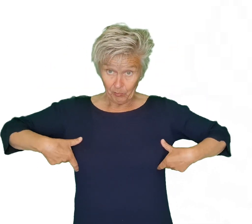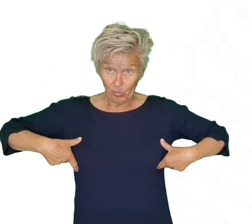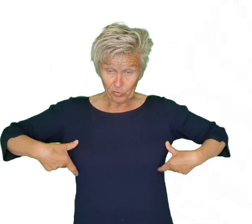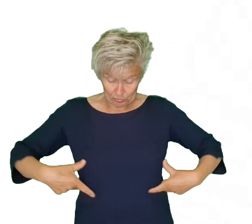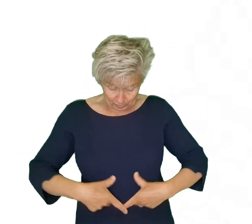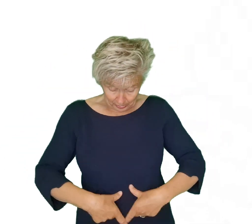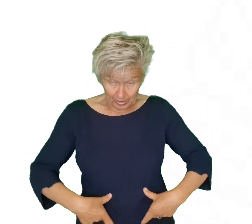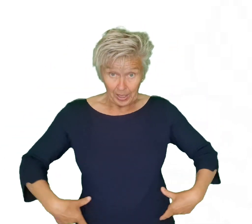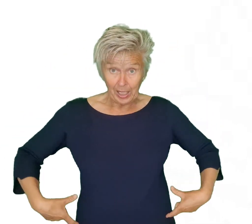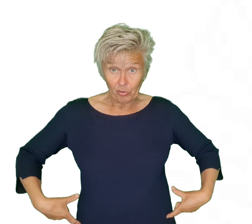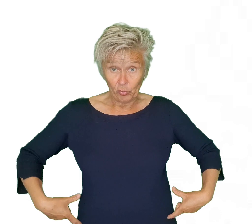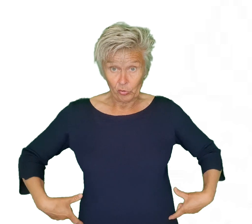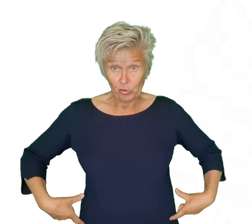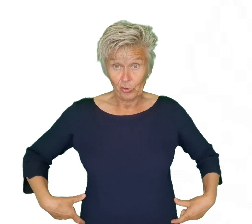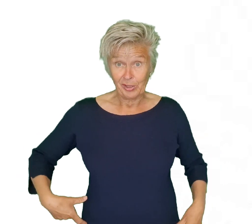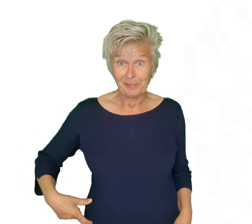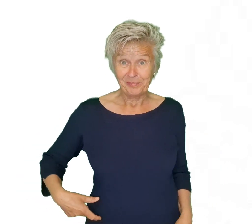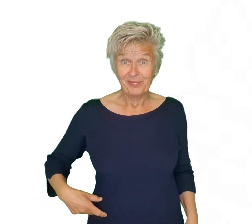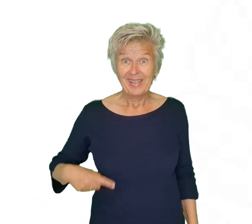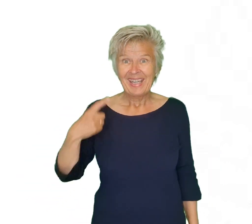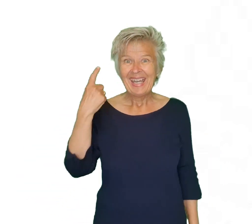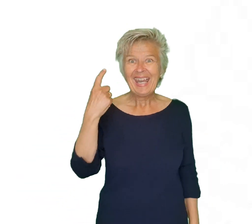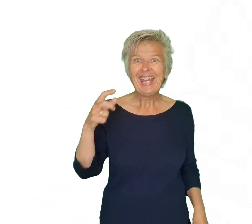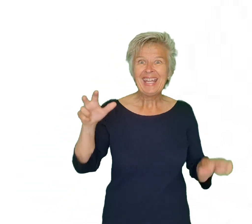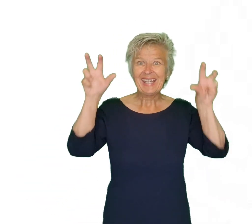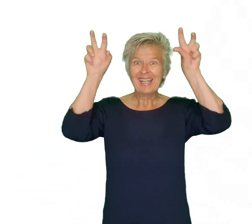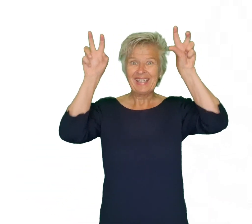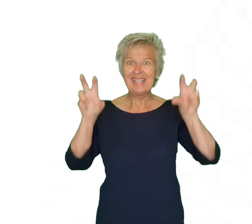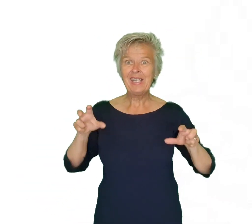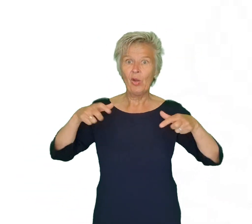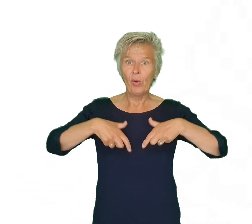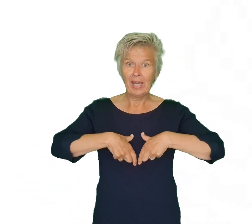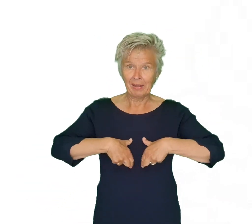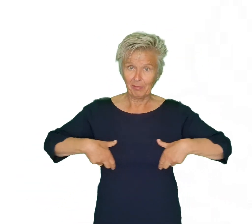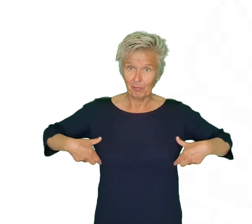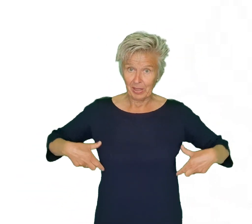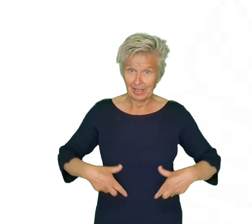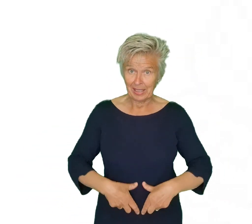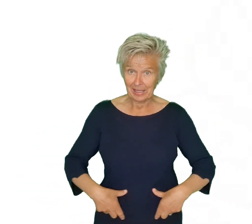bovenstukje en het onderstukje Eén dino in bikini